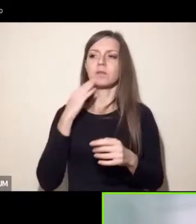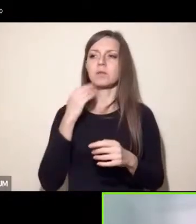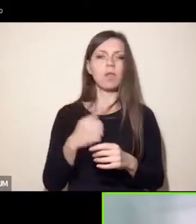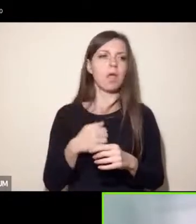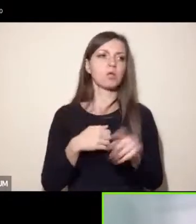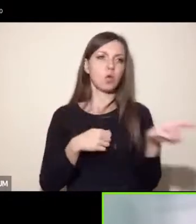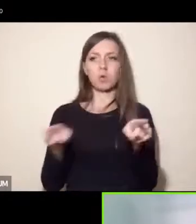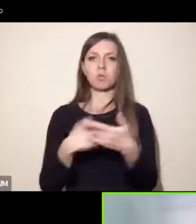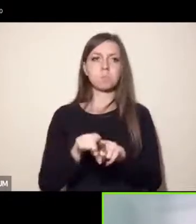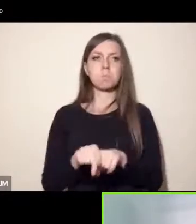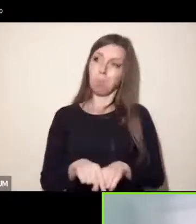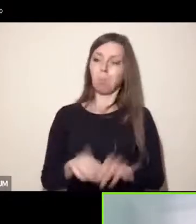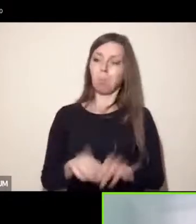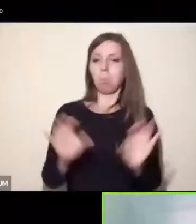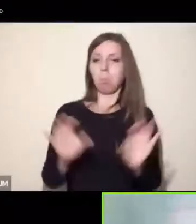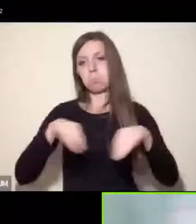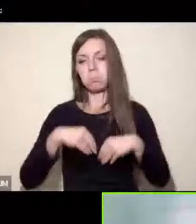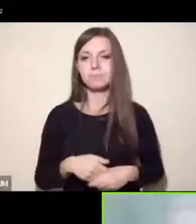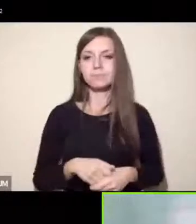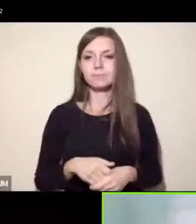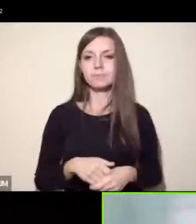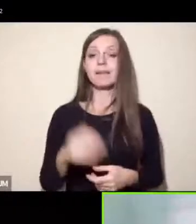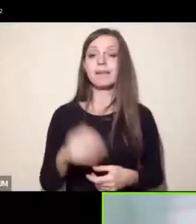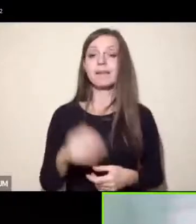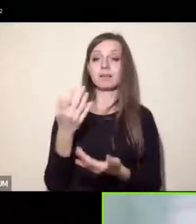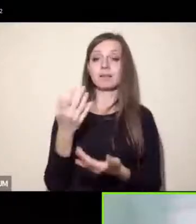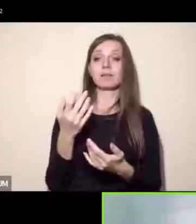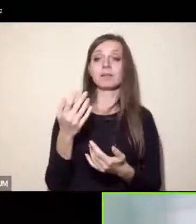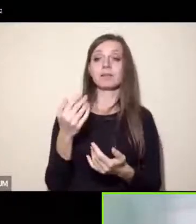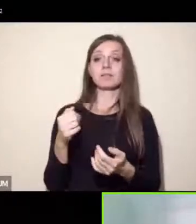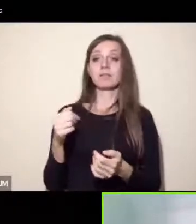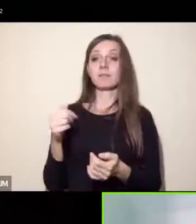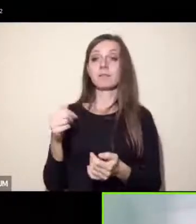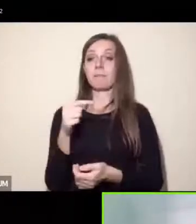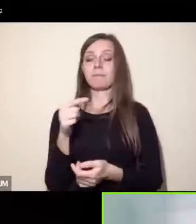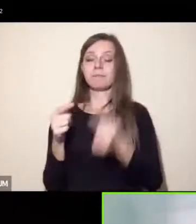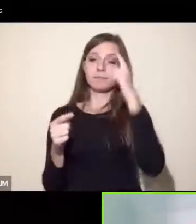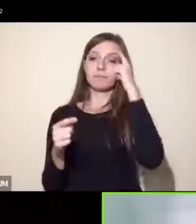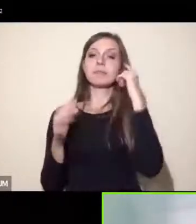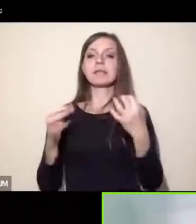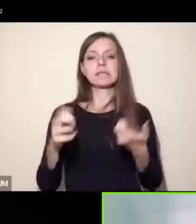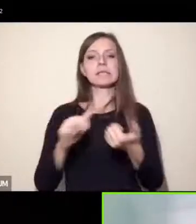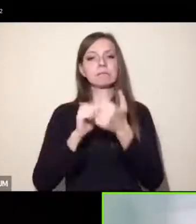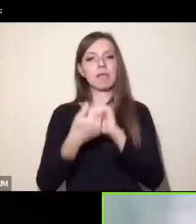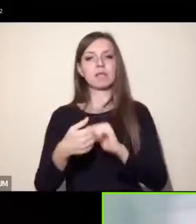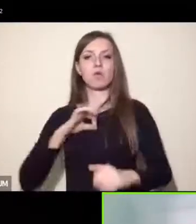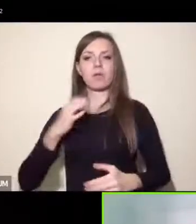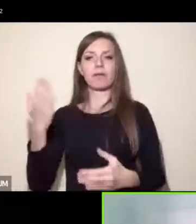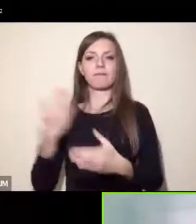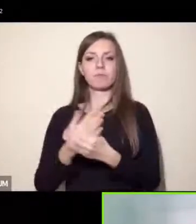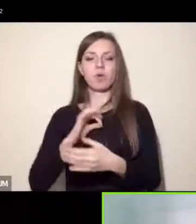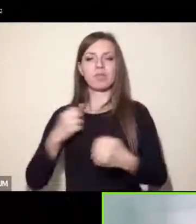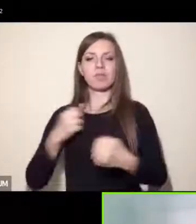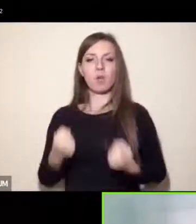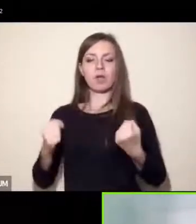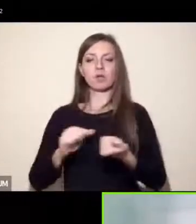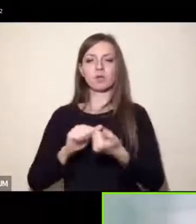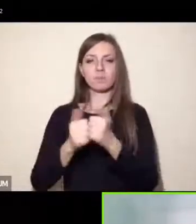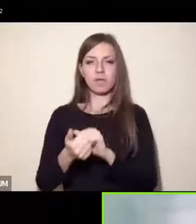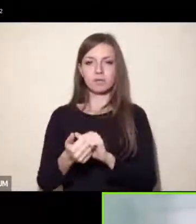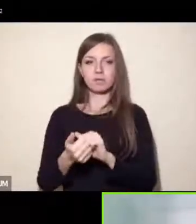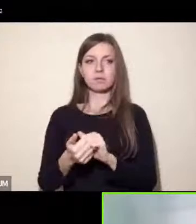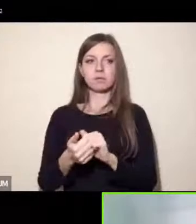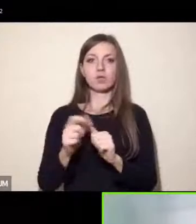odszkodowań dla osób które chciałyby się przebranżowić poprzez na przykład finansowanie